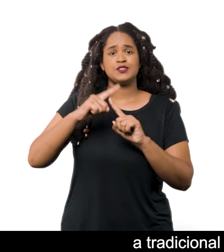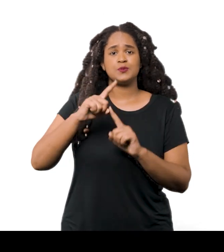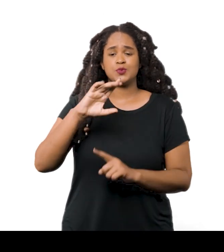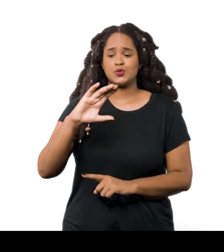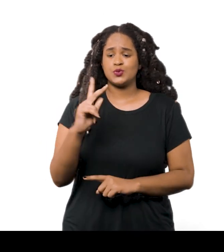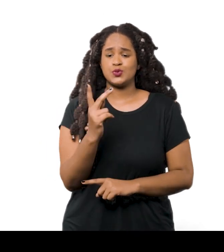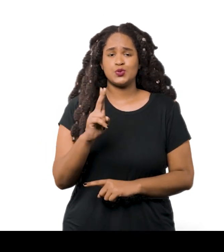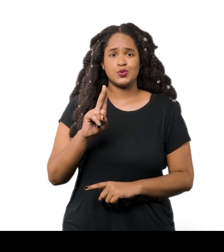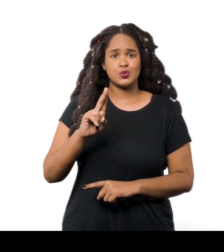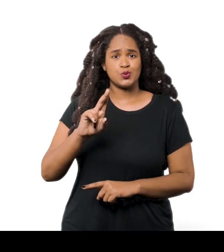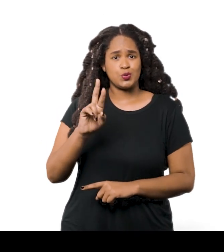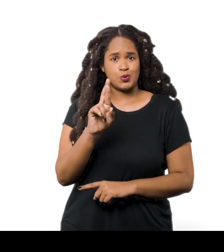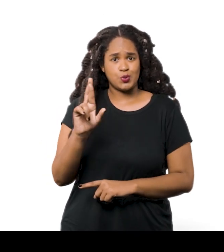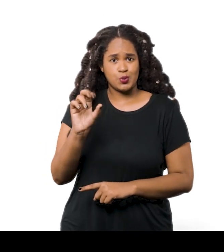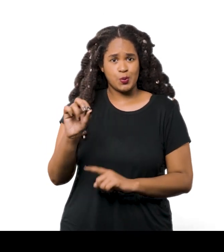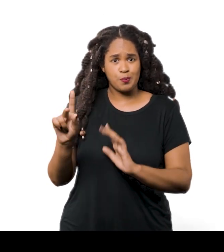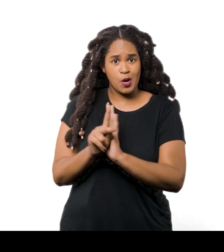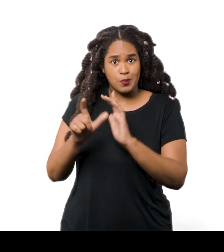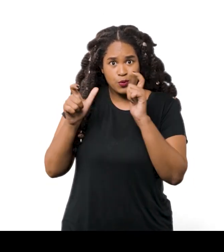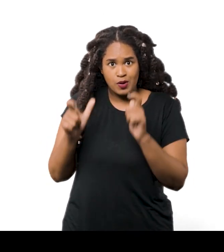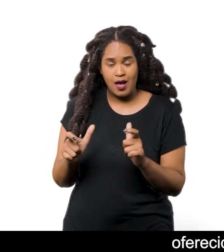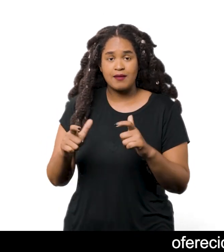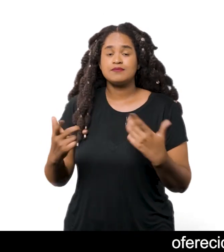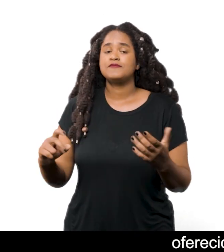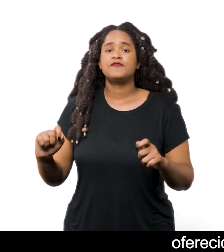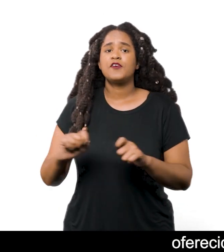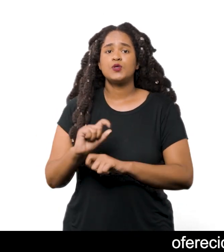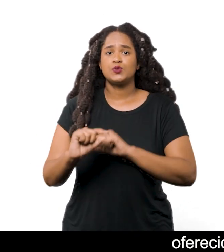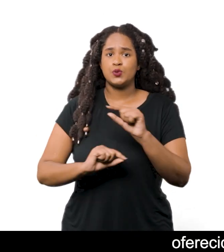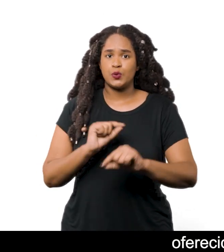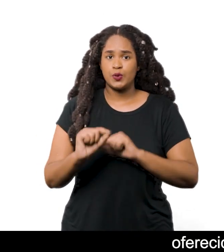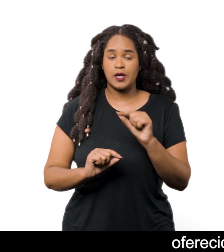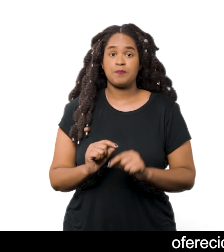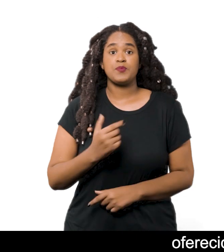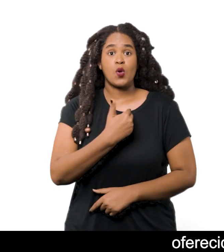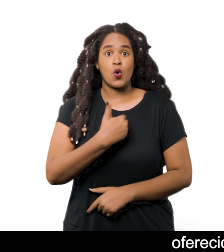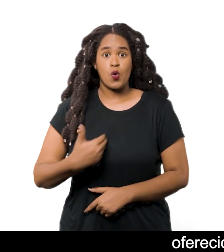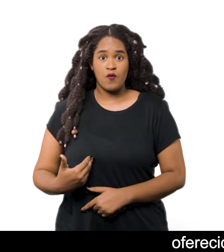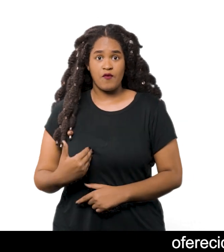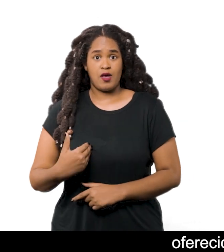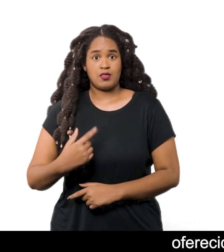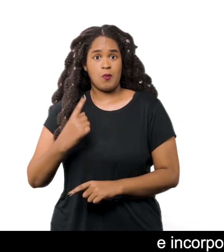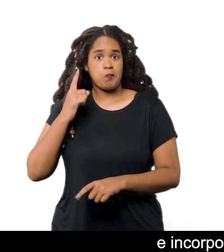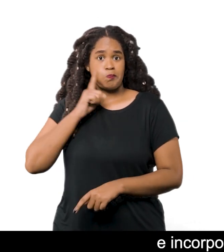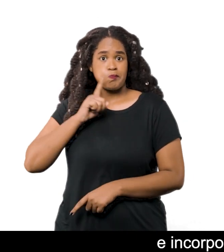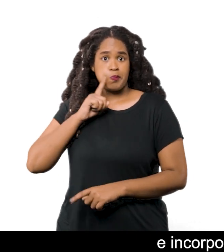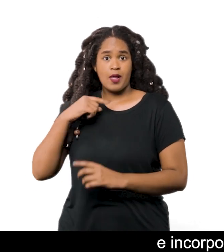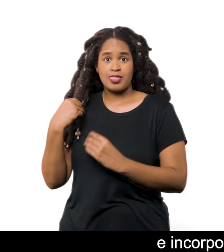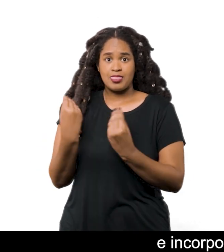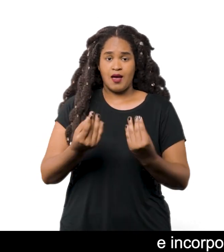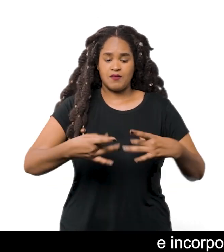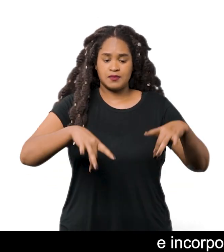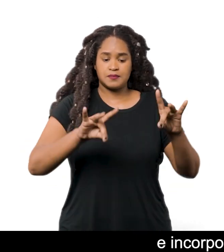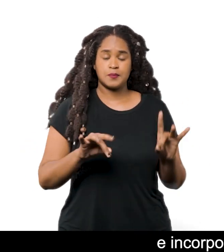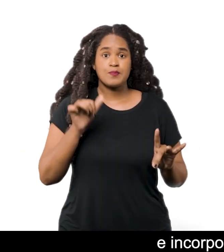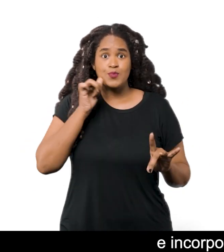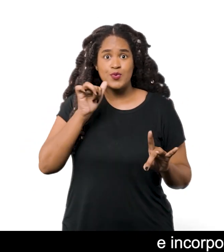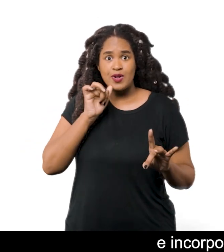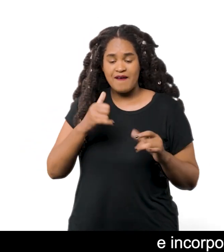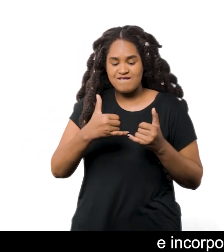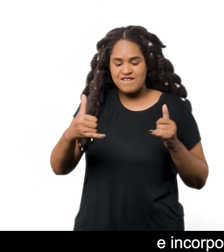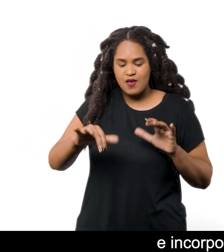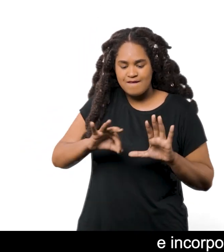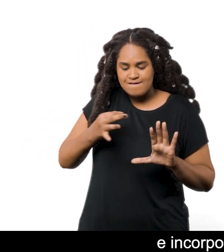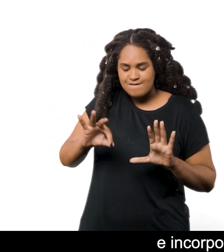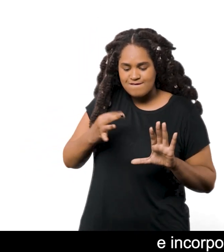terra As mulheres desfaziam os cobertores oferecidos pelo governo dos Estados Unidos E incorporavam os fios de lã